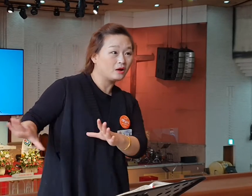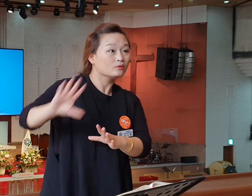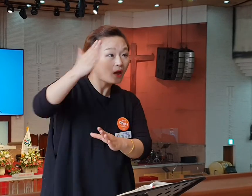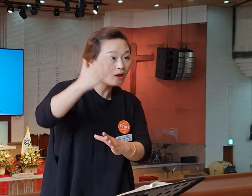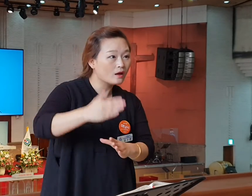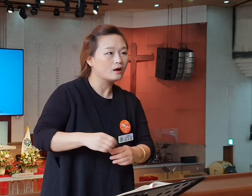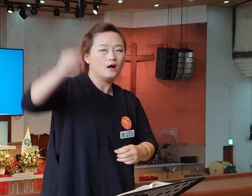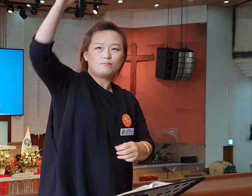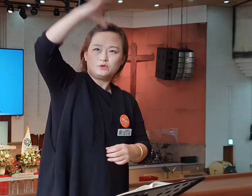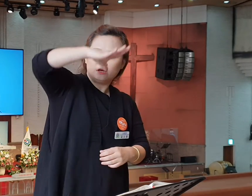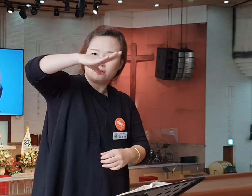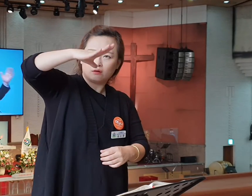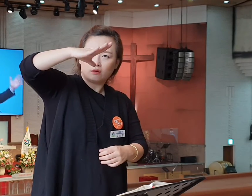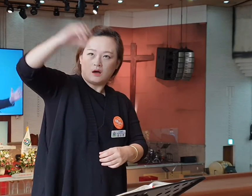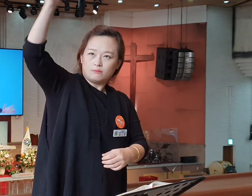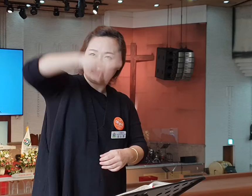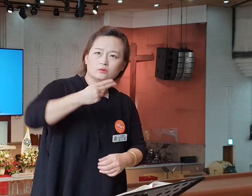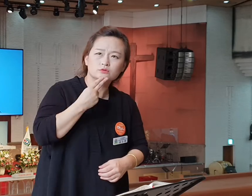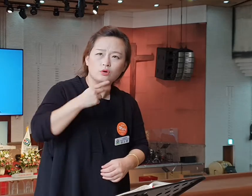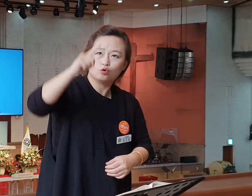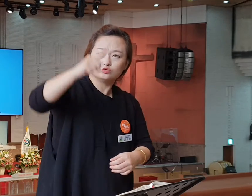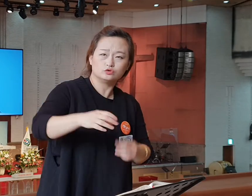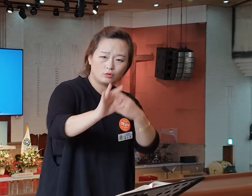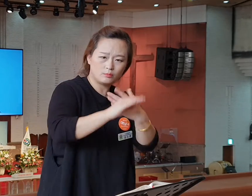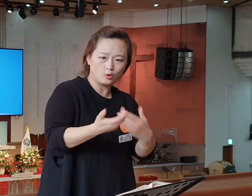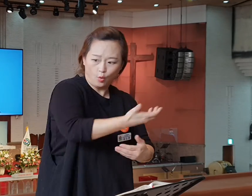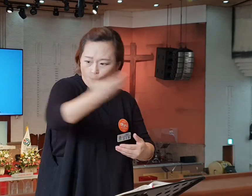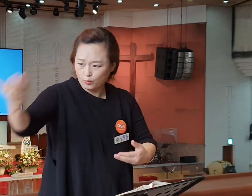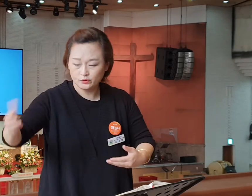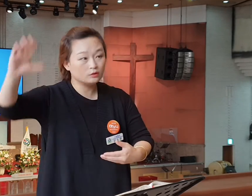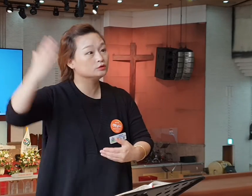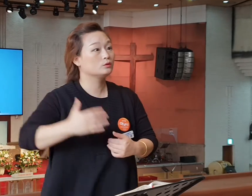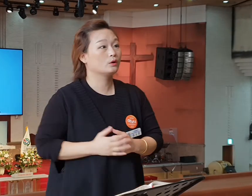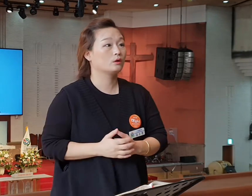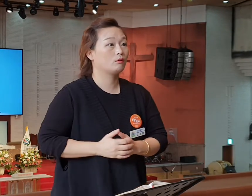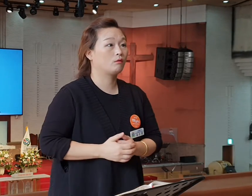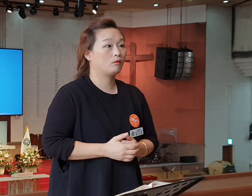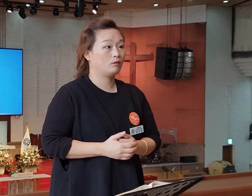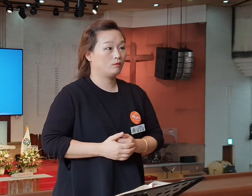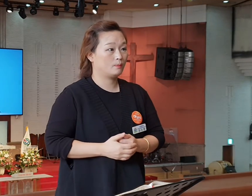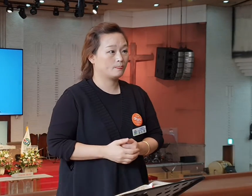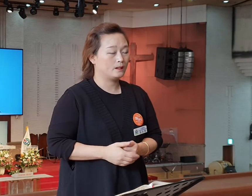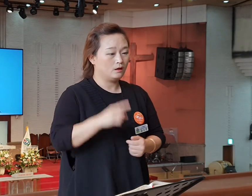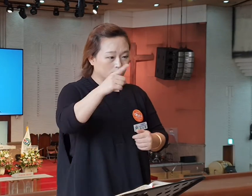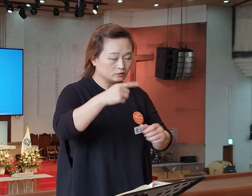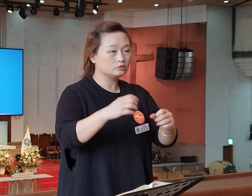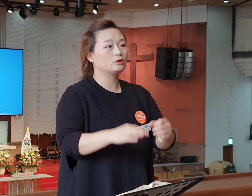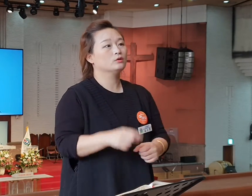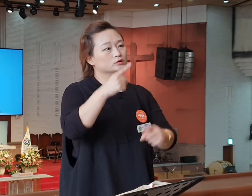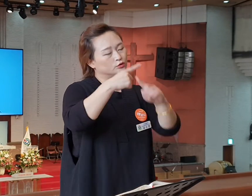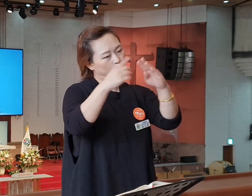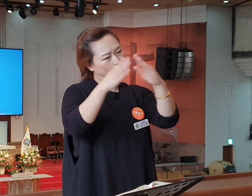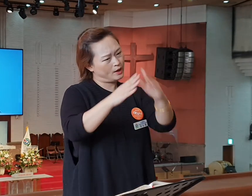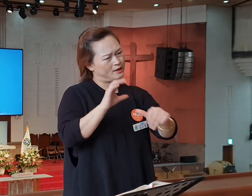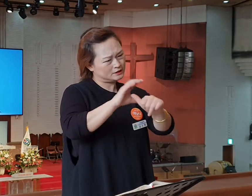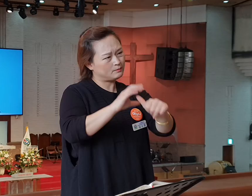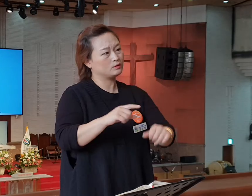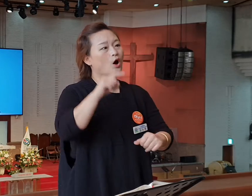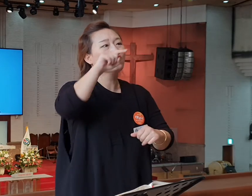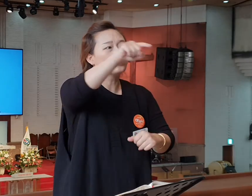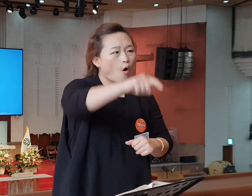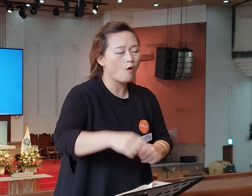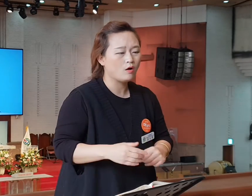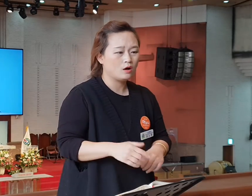밝히지 못한다면 그거 어떻게 옮겨야 되는 거죠. 에베소 교회를 향한 책망은 아주 분명합니다. 에베소 교회야. 나는